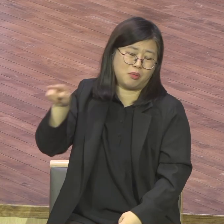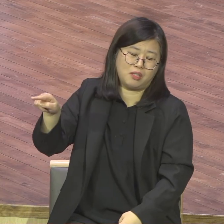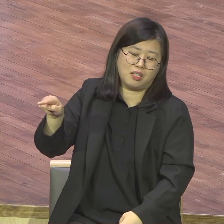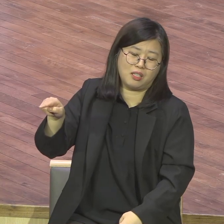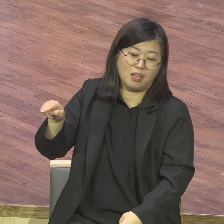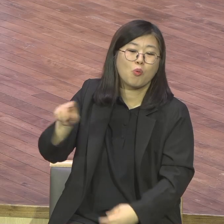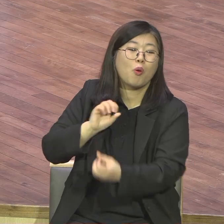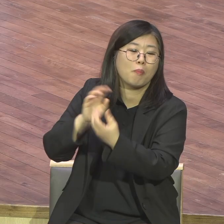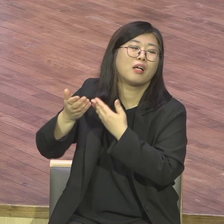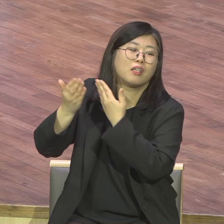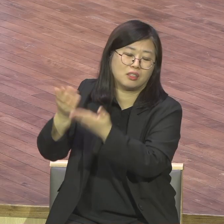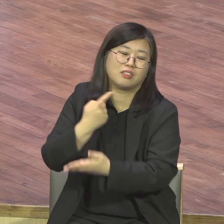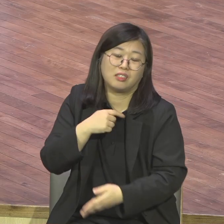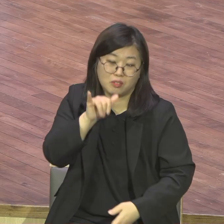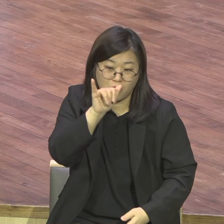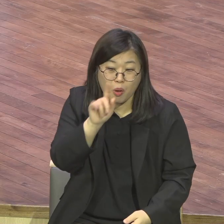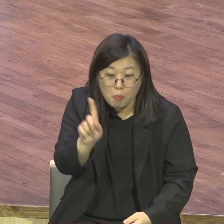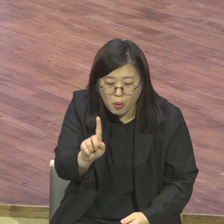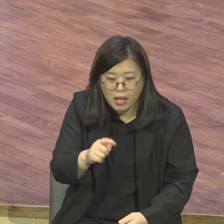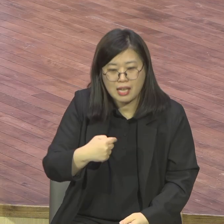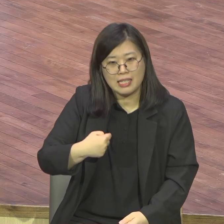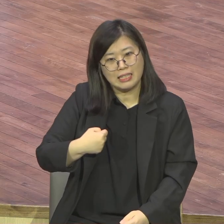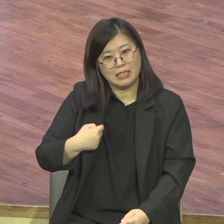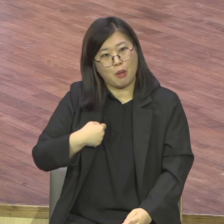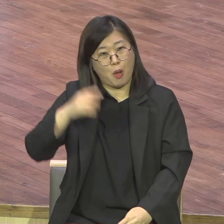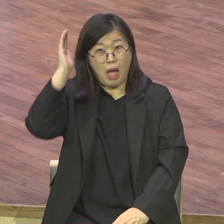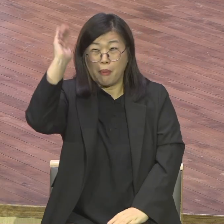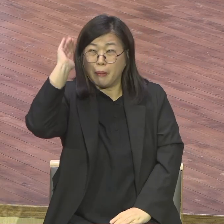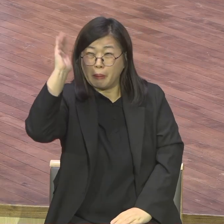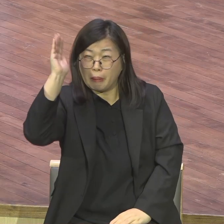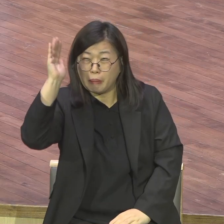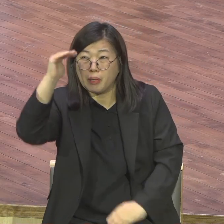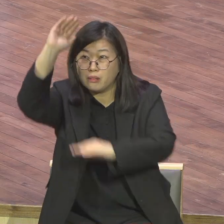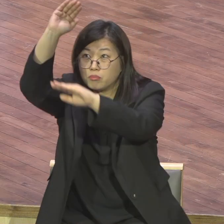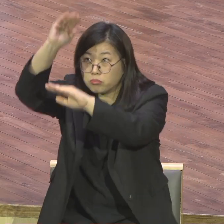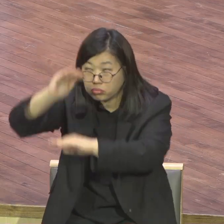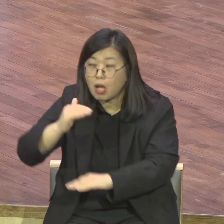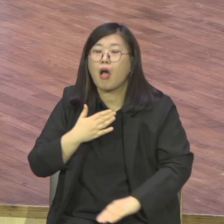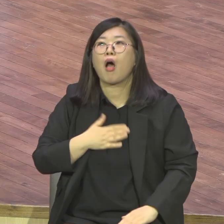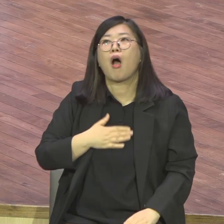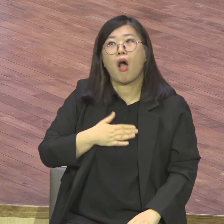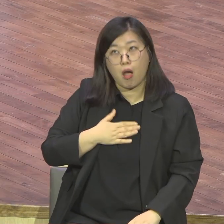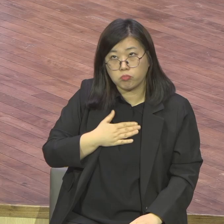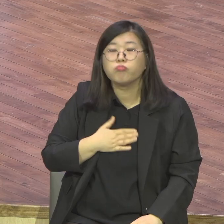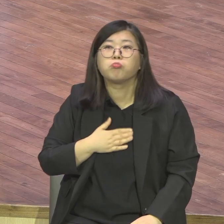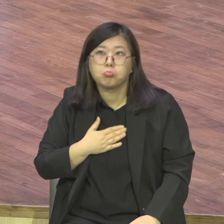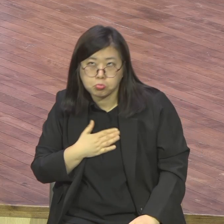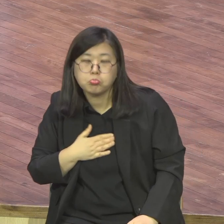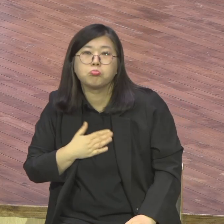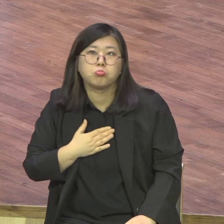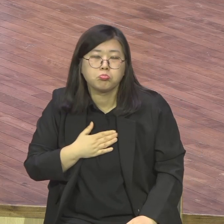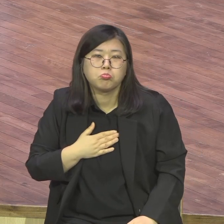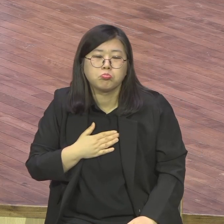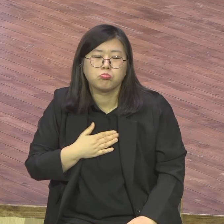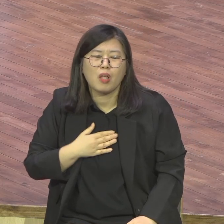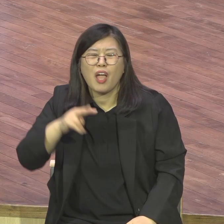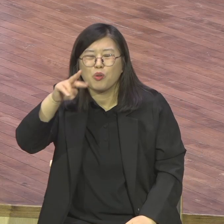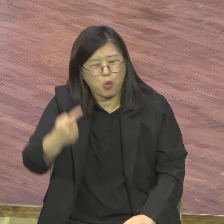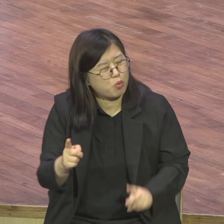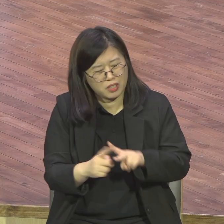체험하지 않으면요 계속해서 자기 한계 장식 3장 자기 나 내